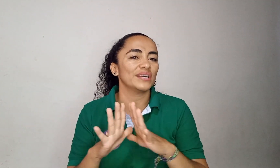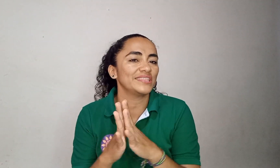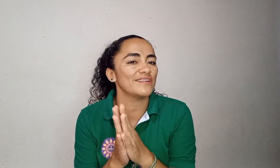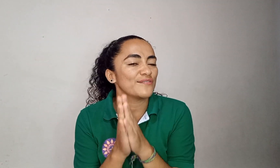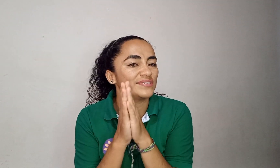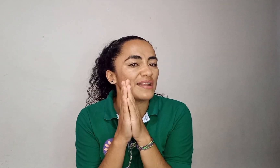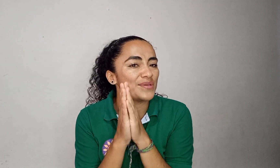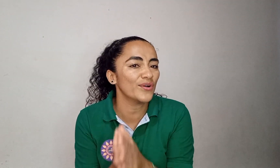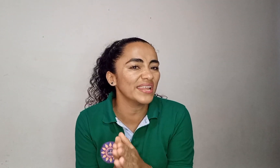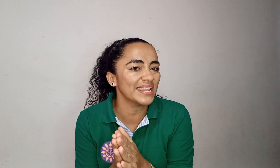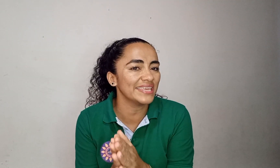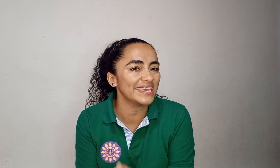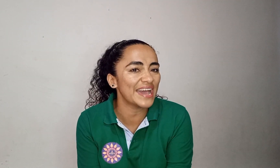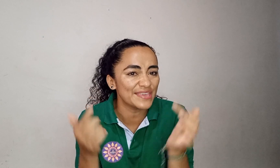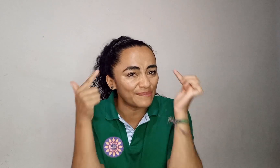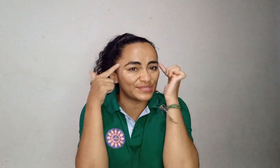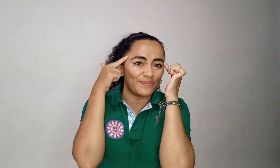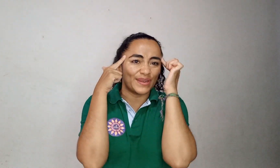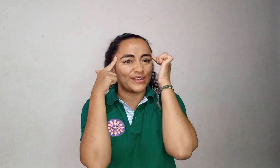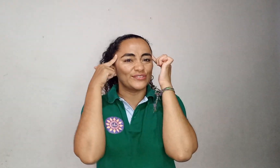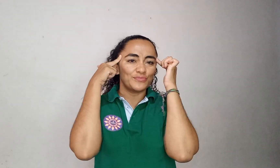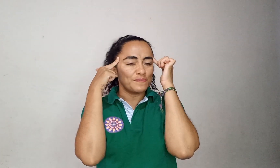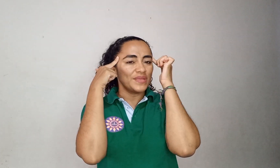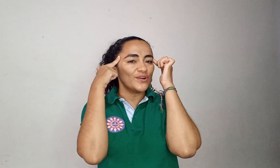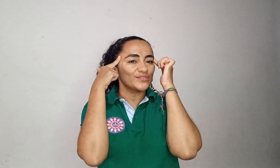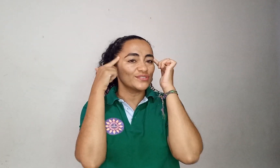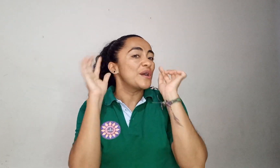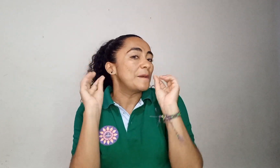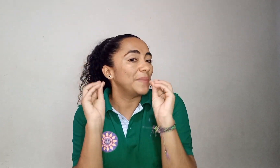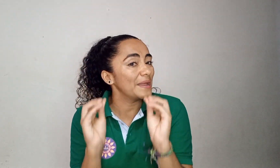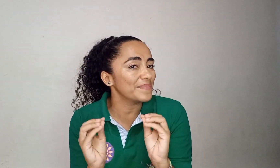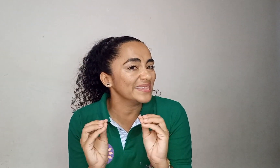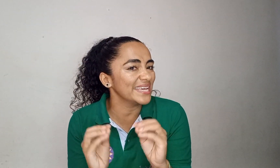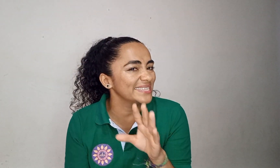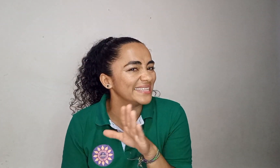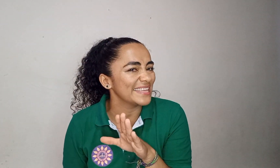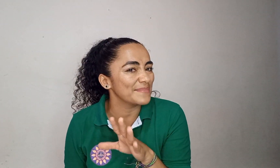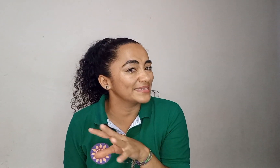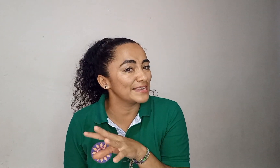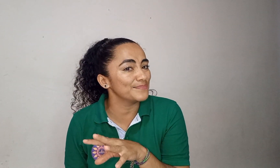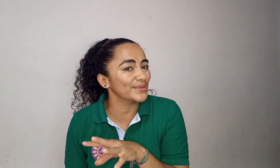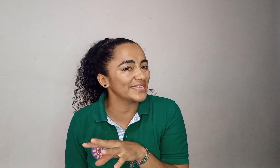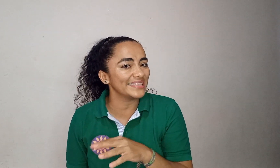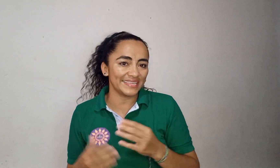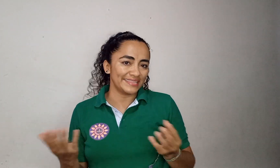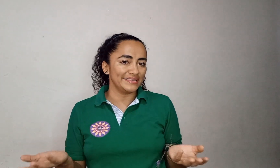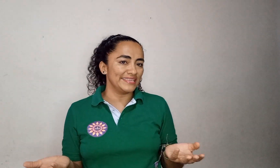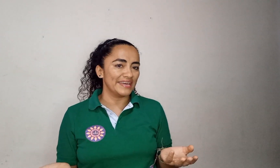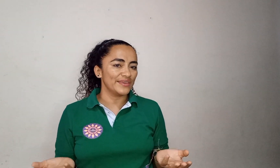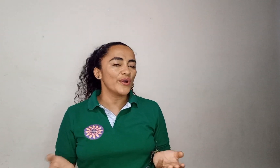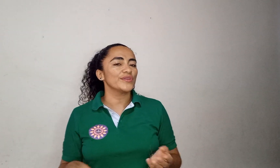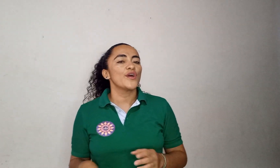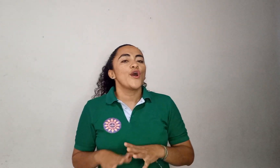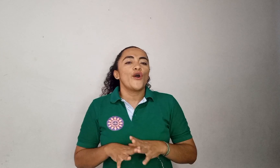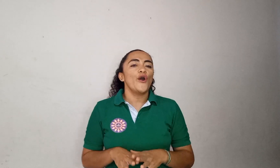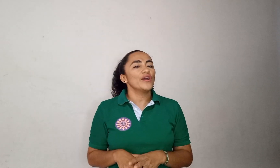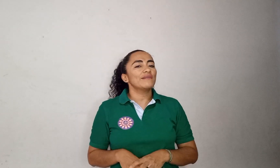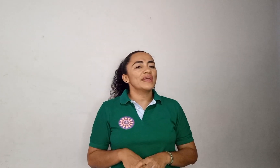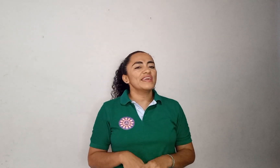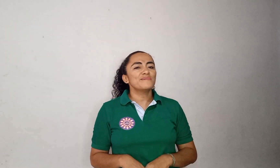a activar nuestra mejor energía y vamos a ponernos muy pilosos para aprender este tema tan importante del día de hoy. Hoy hablaremos